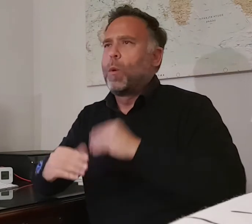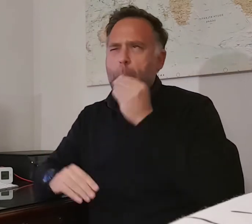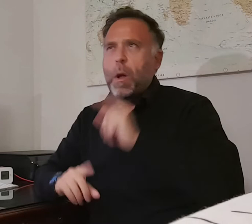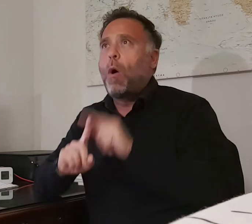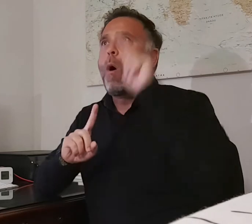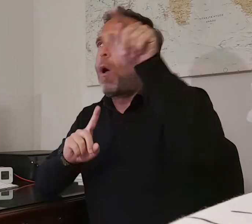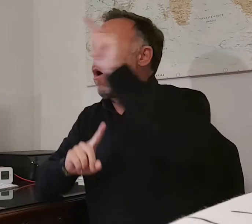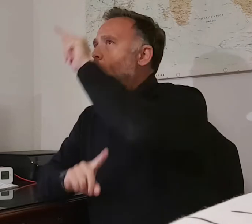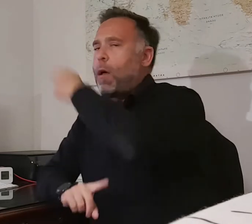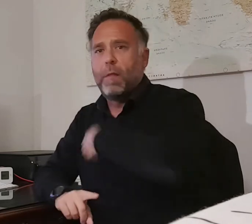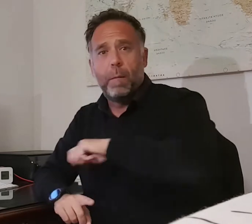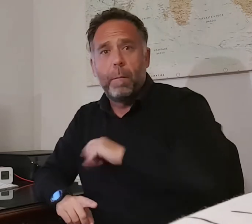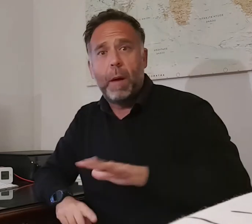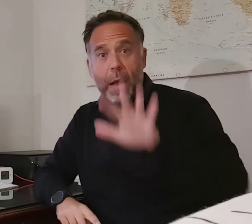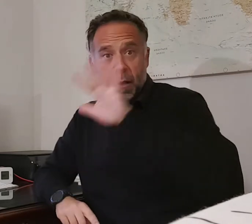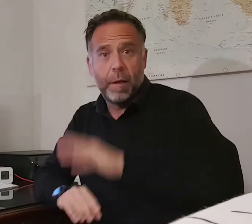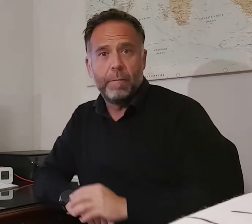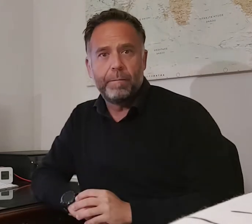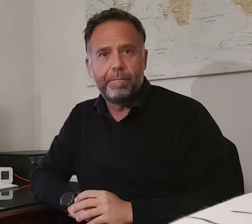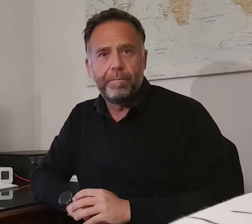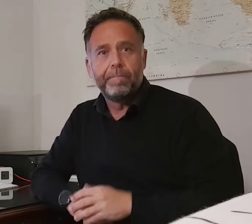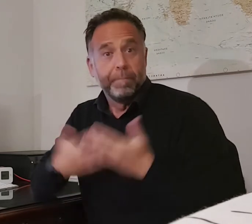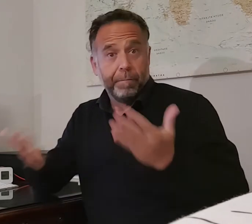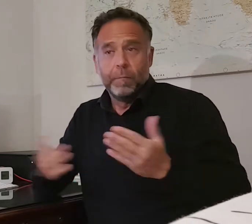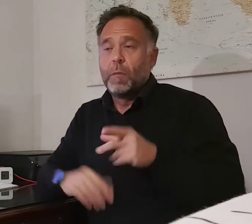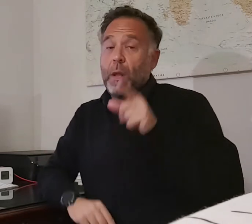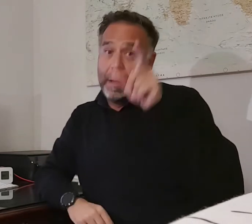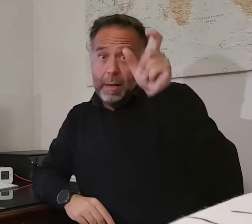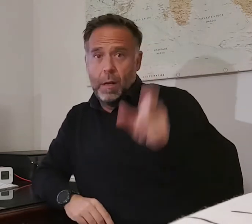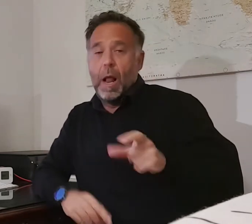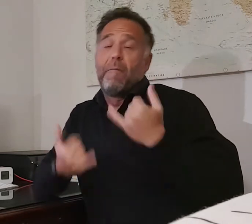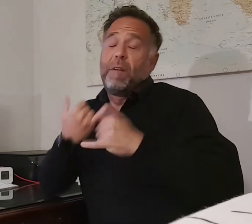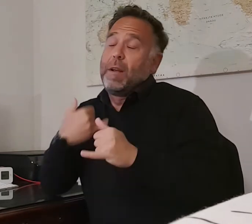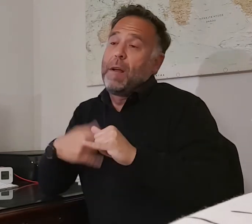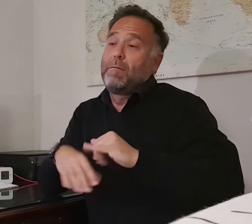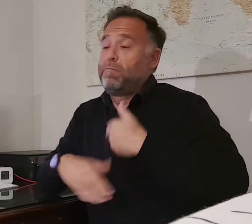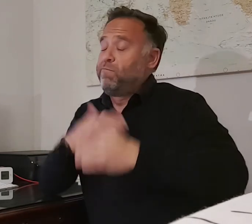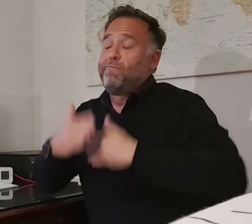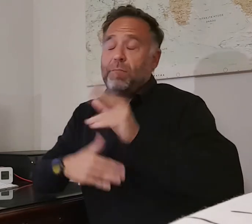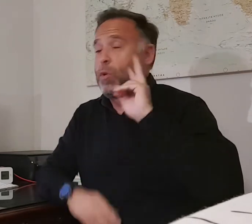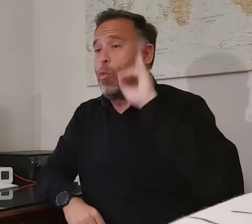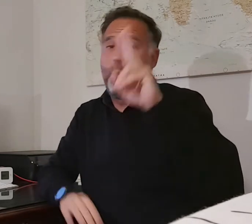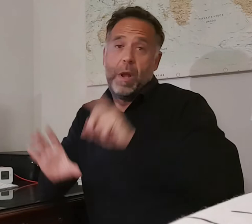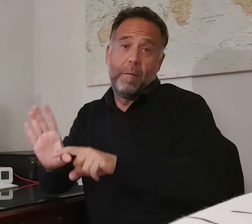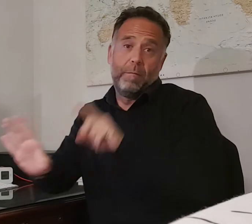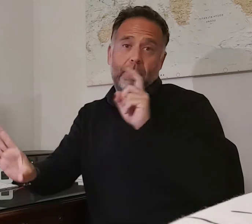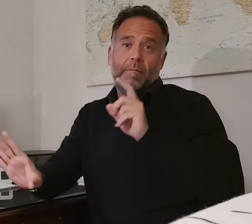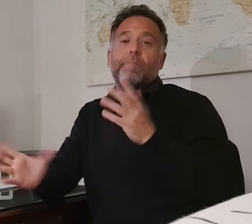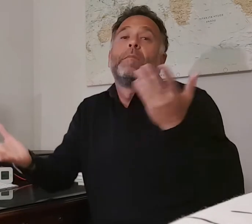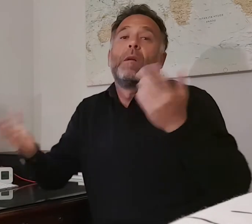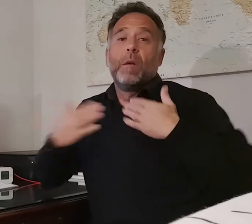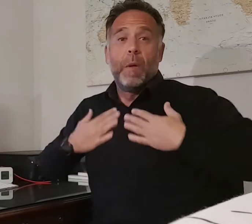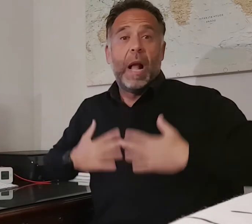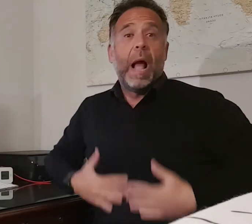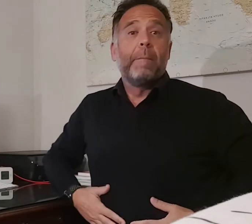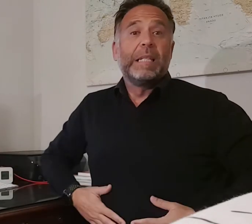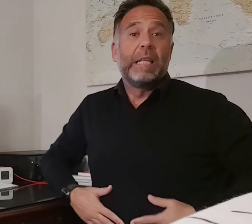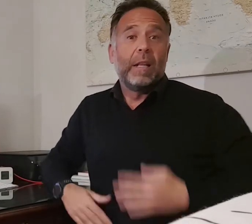España. Como no podía ser de otra forma, su despedida del baloncesto profesional la haría vistiendo la camiseta que más